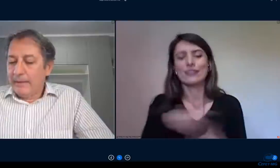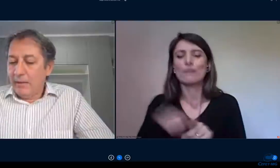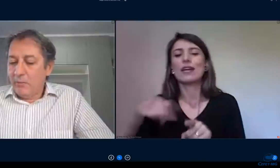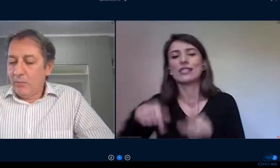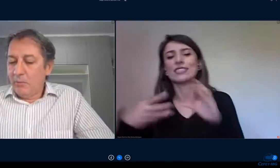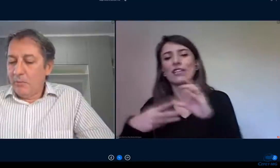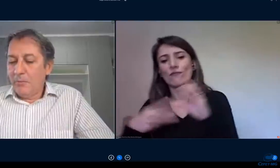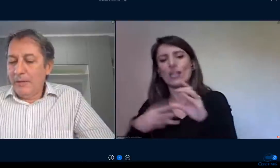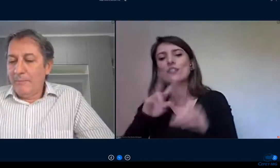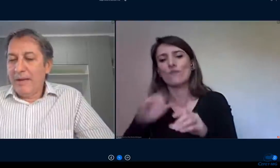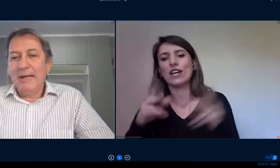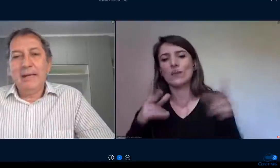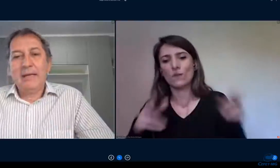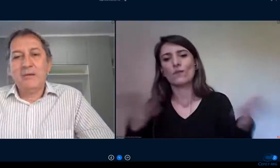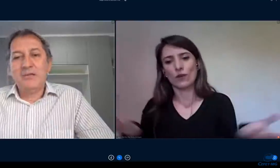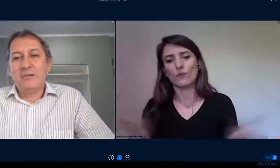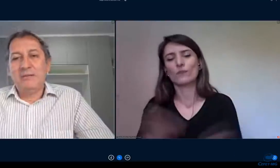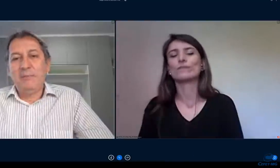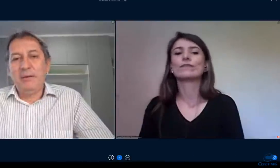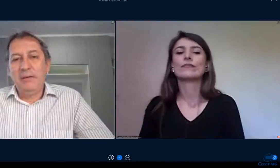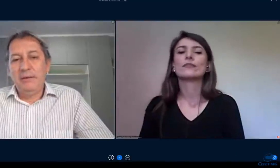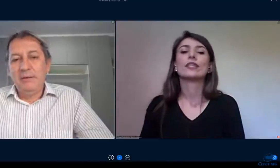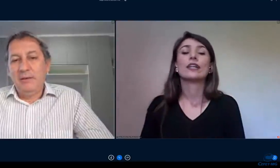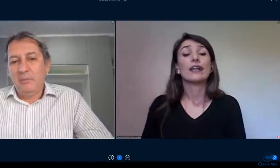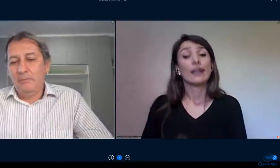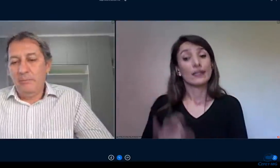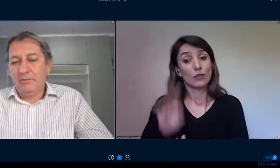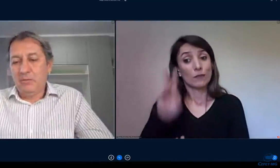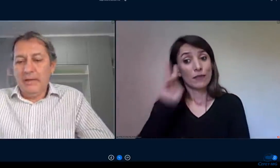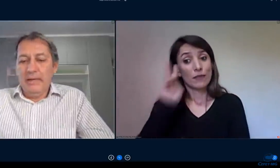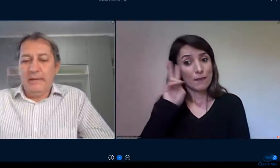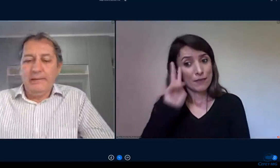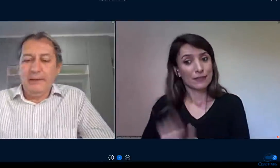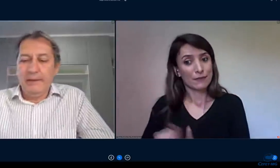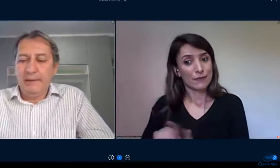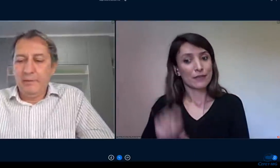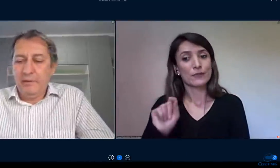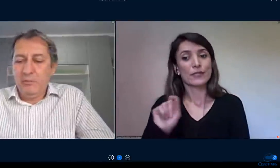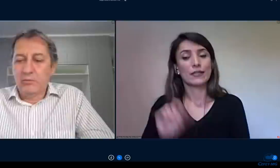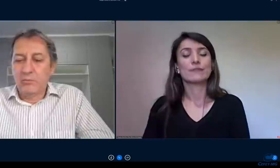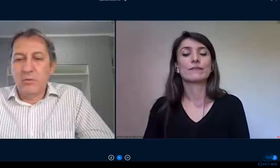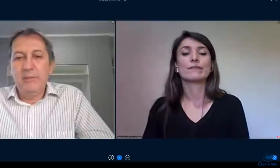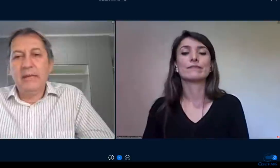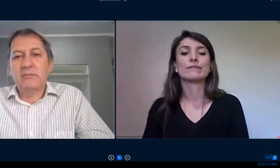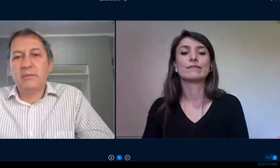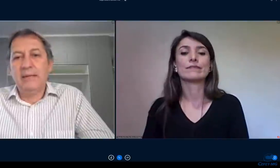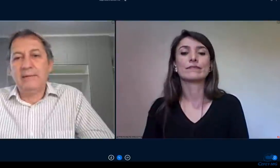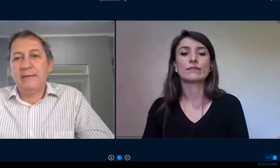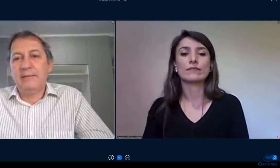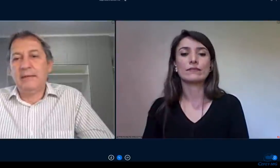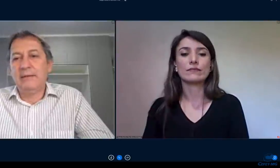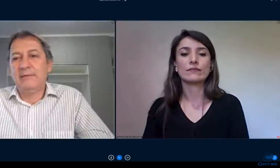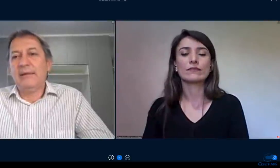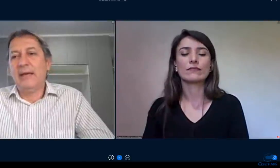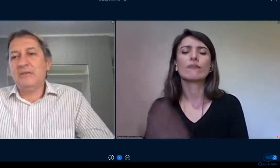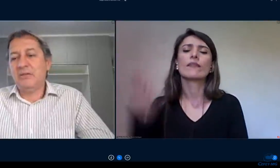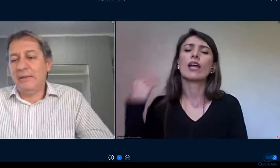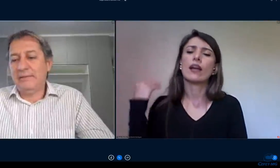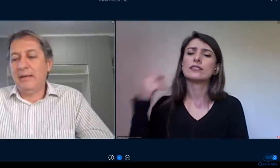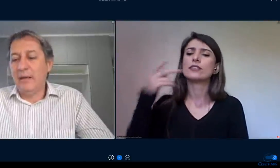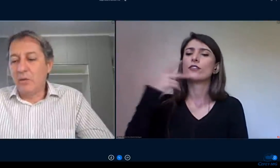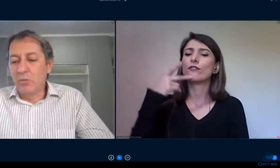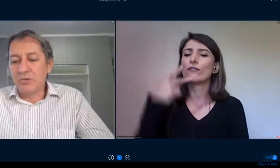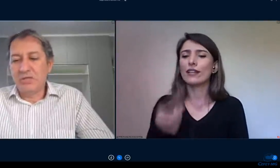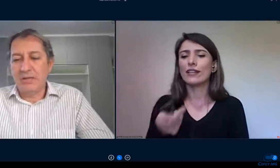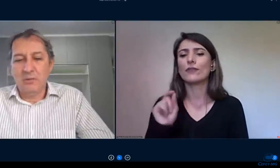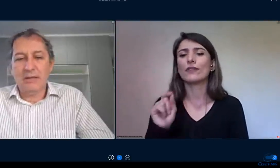quero lembrar que a gente sempre eu mencionei em outro momento dessa certa ansiedade